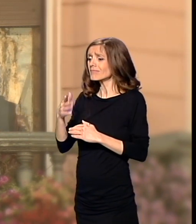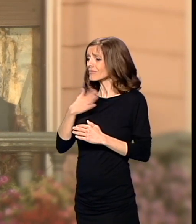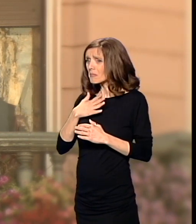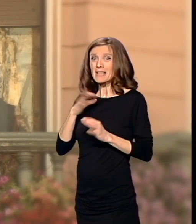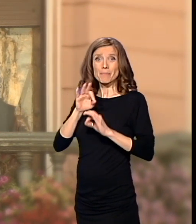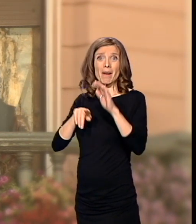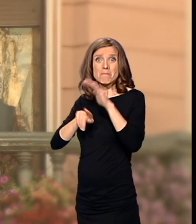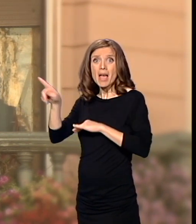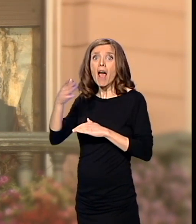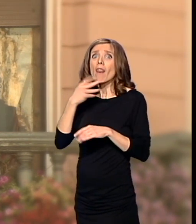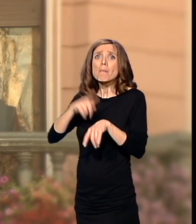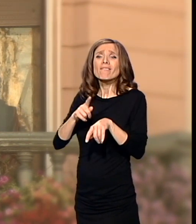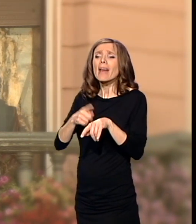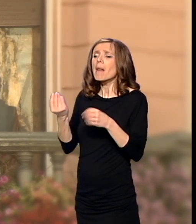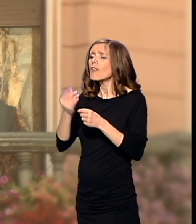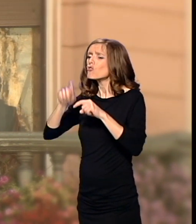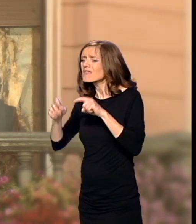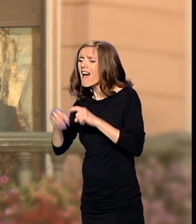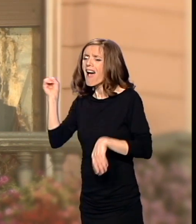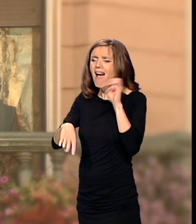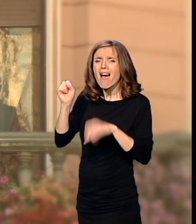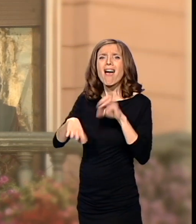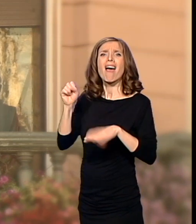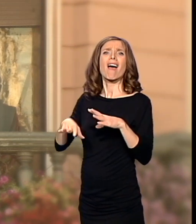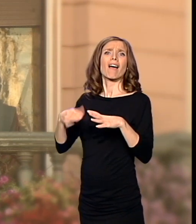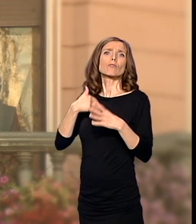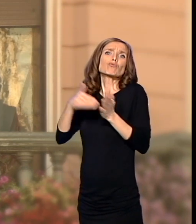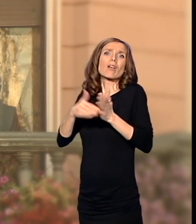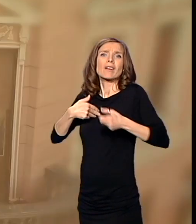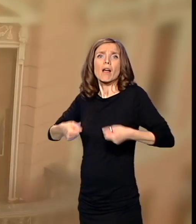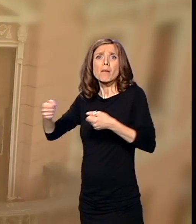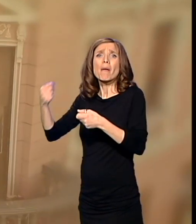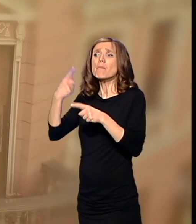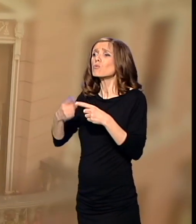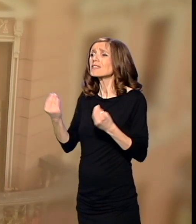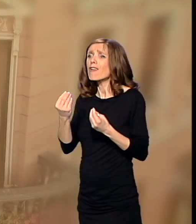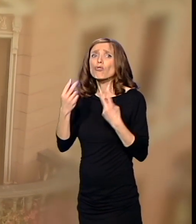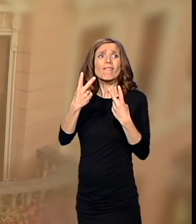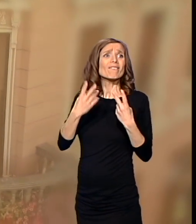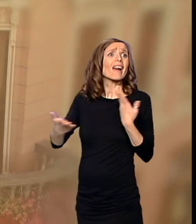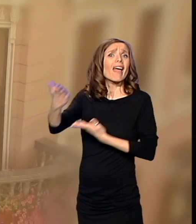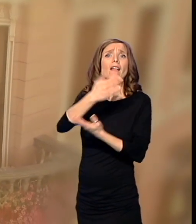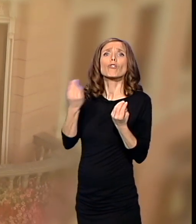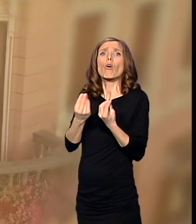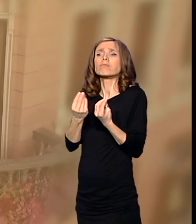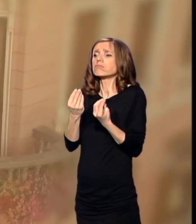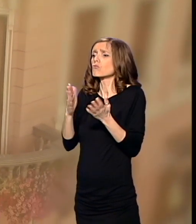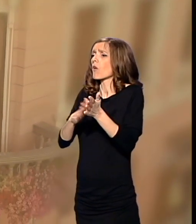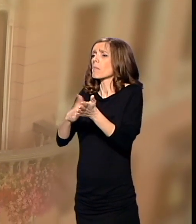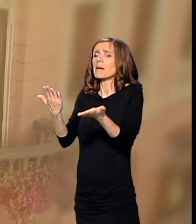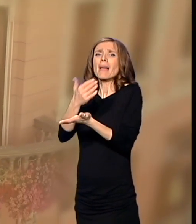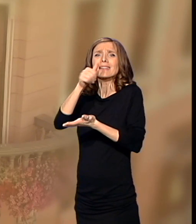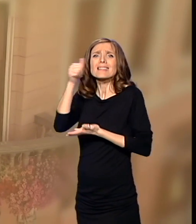spakujemo ni stvari što su nam bile potrebne za bekstvo. I još manje da što sakrijemo, bar ono najskupo cenije kao